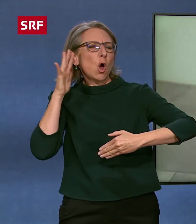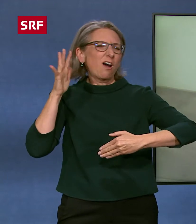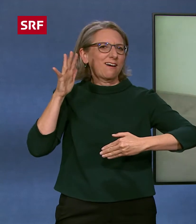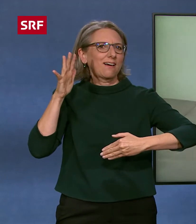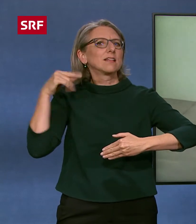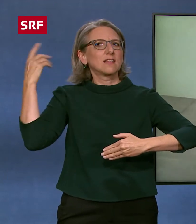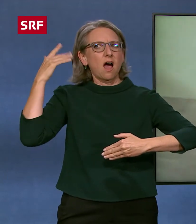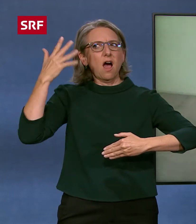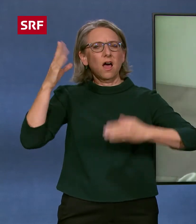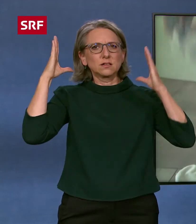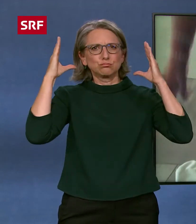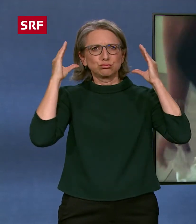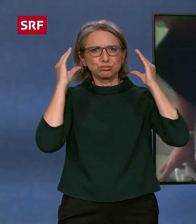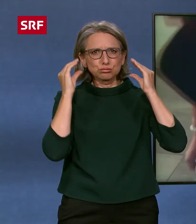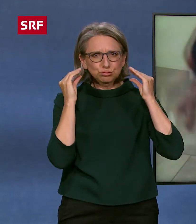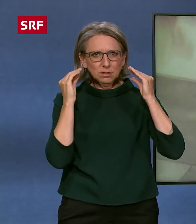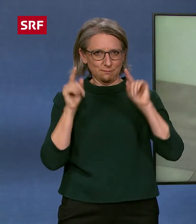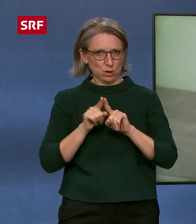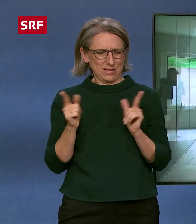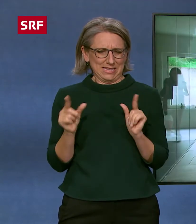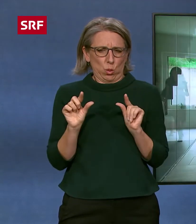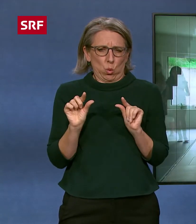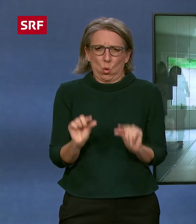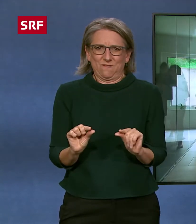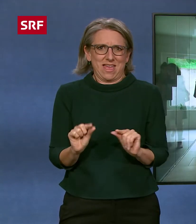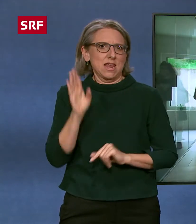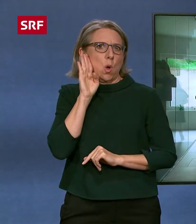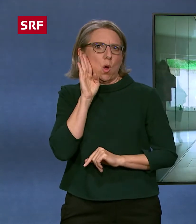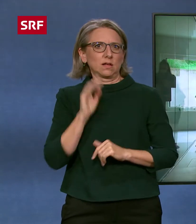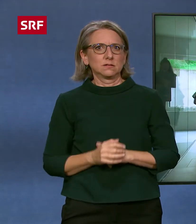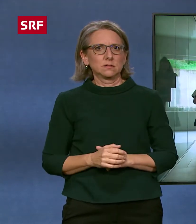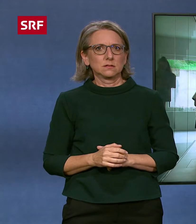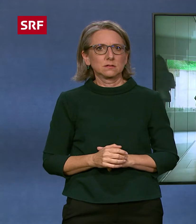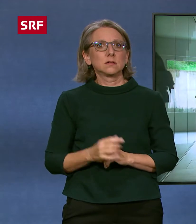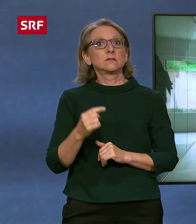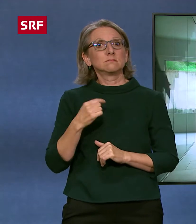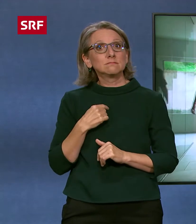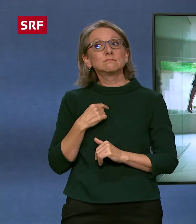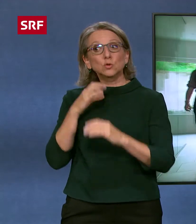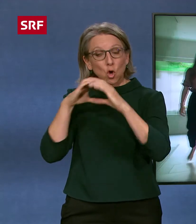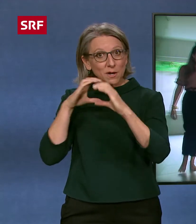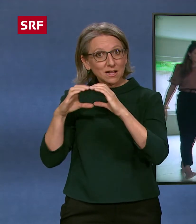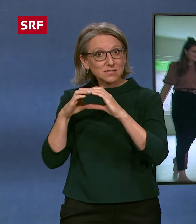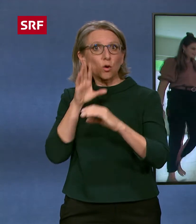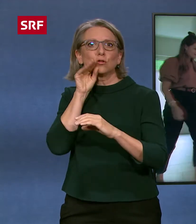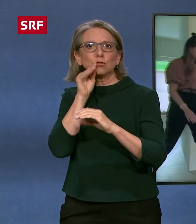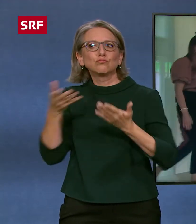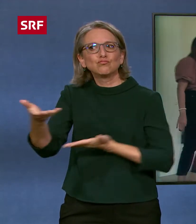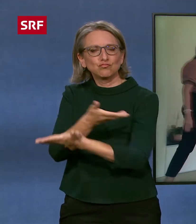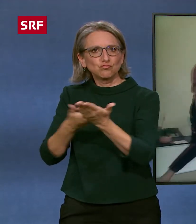geworden. Das heisst, sie hören jetzt noch ganz wenig. Ich kann darum mit ihnen in Lautsprache kommunizieren. Also so, wie ich jetzt